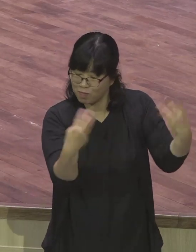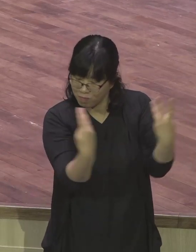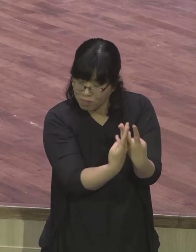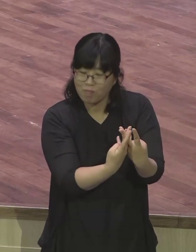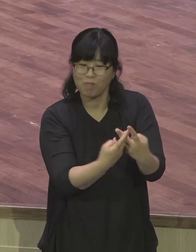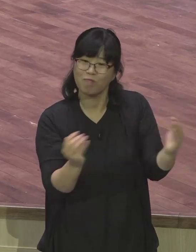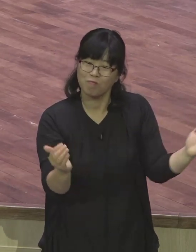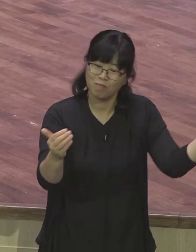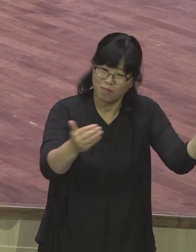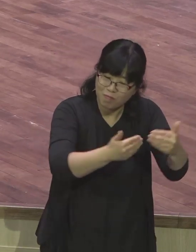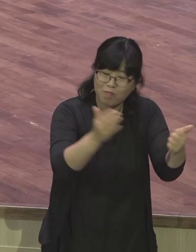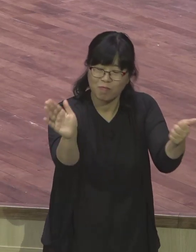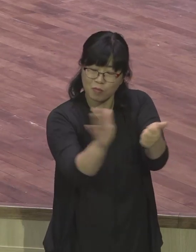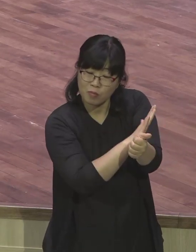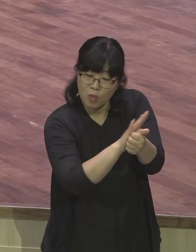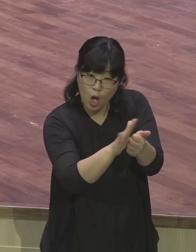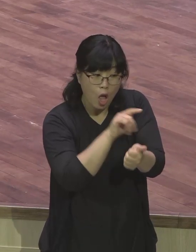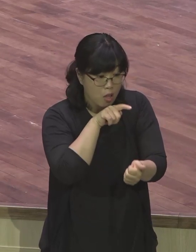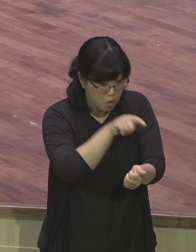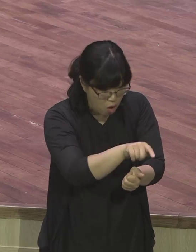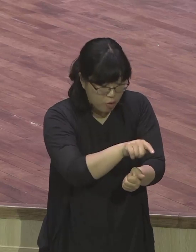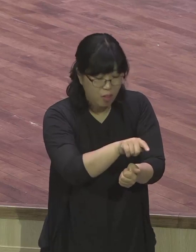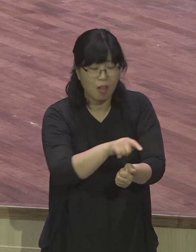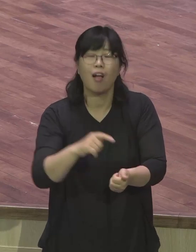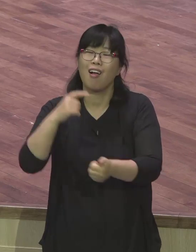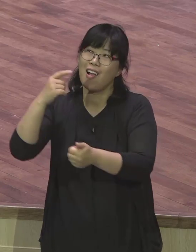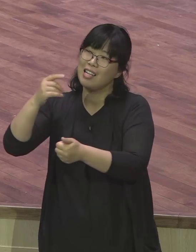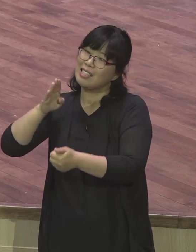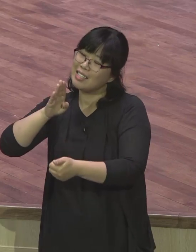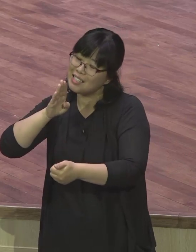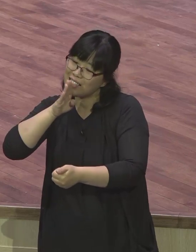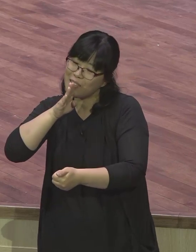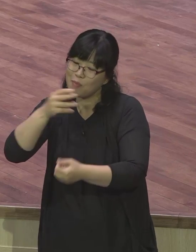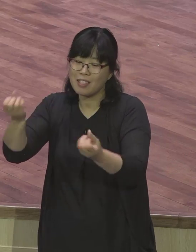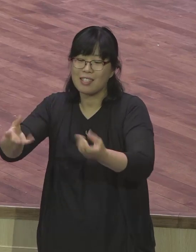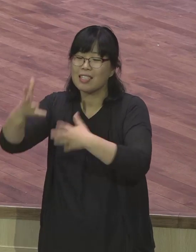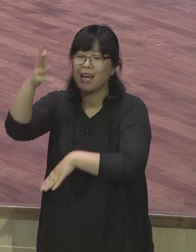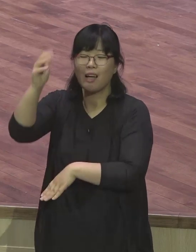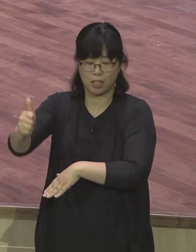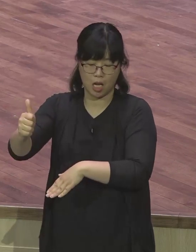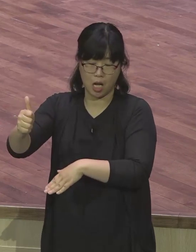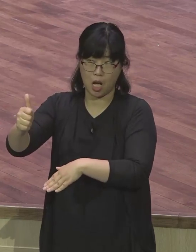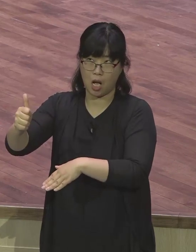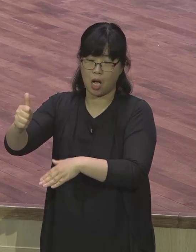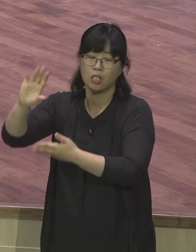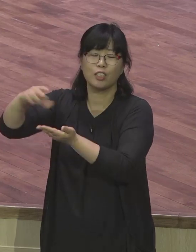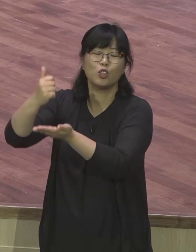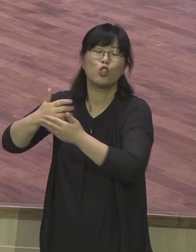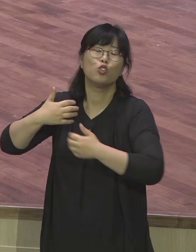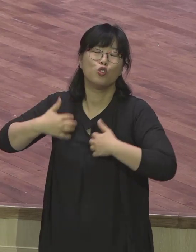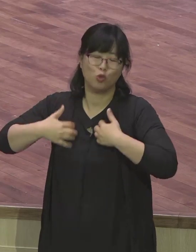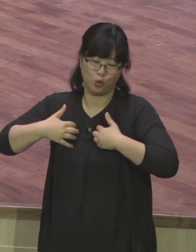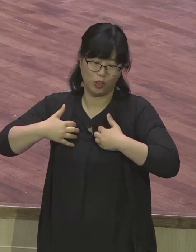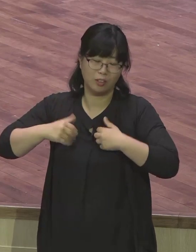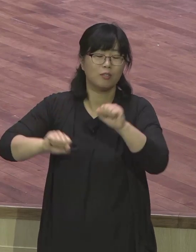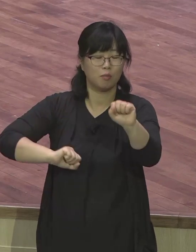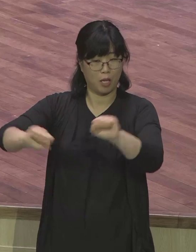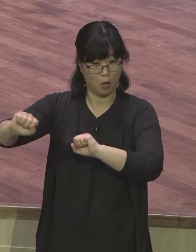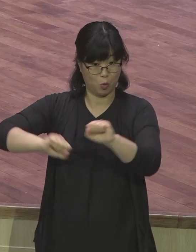포용하는 것을 말하는 것입니다 우리는 나와 의견이 맞지 않은 사람들을 볼 때 이해하지 못하고 배려하지 못할